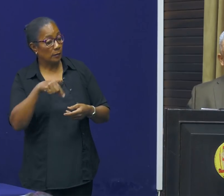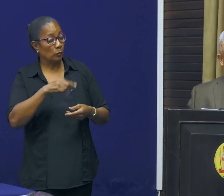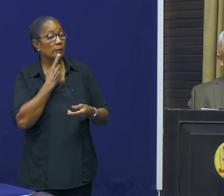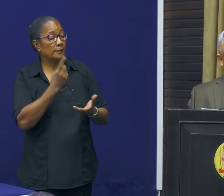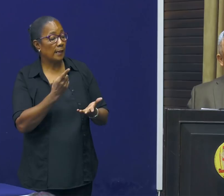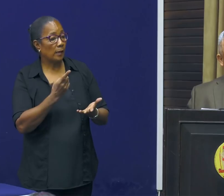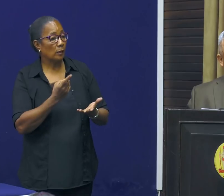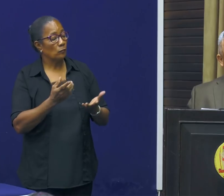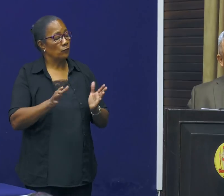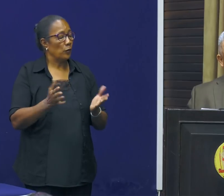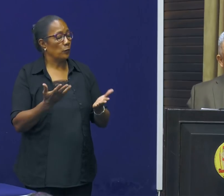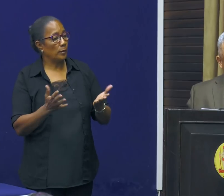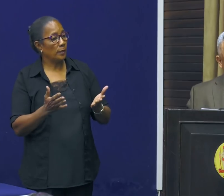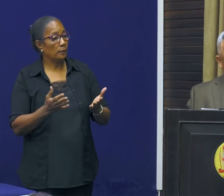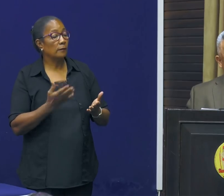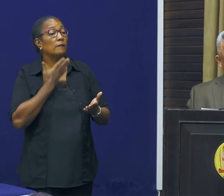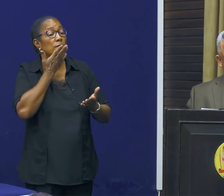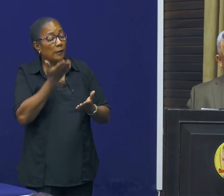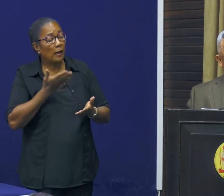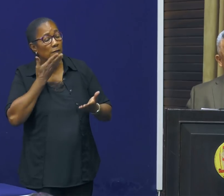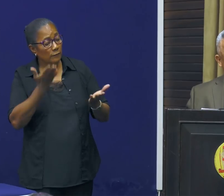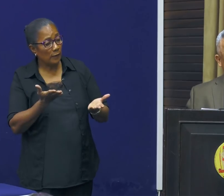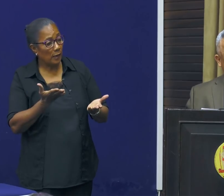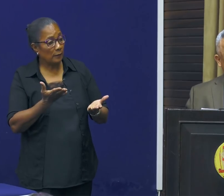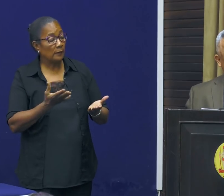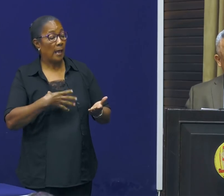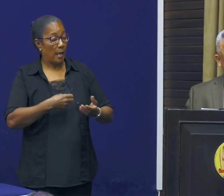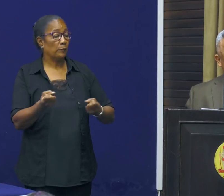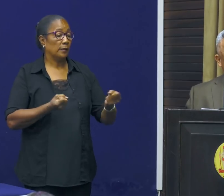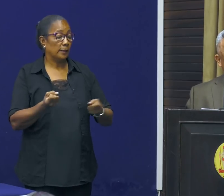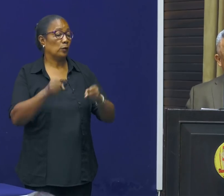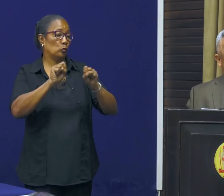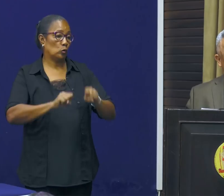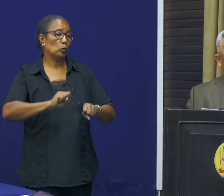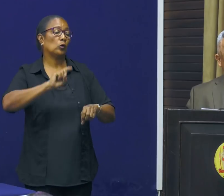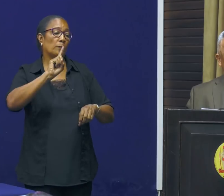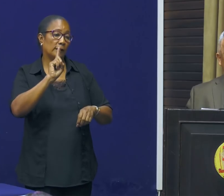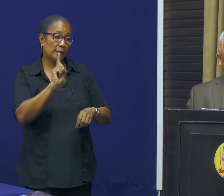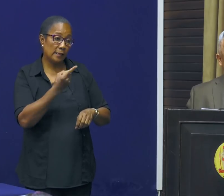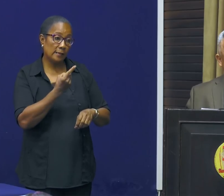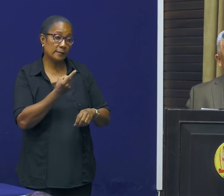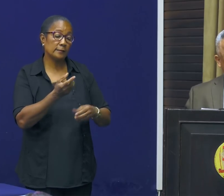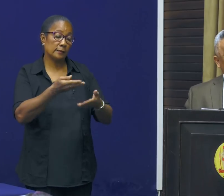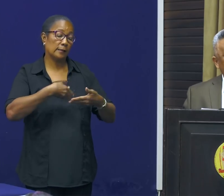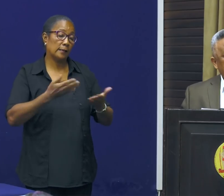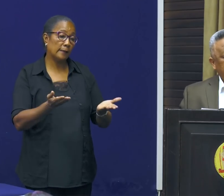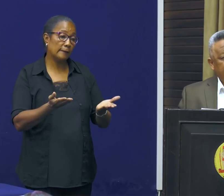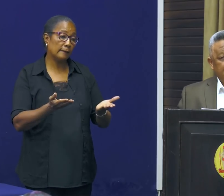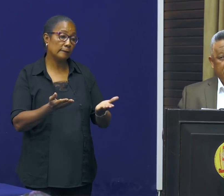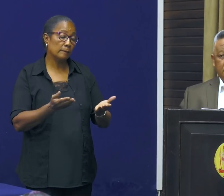vanwege de grote vraag. Heeft de regering namelijk besloten om de eerste aanleg binnen te brengen